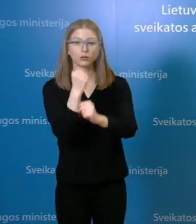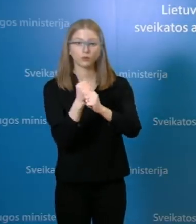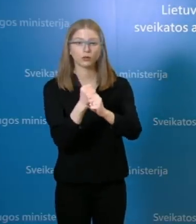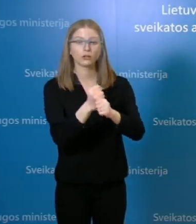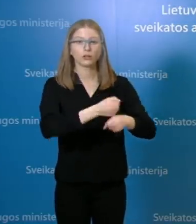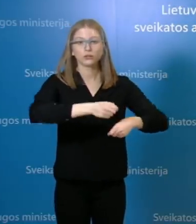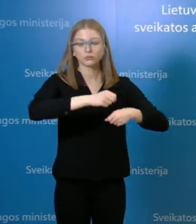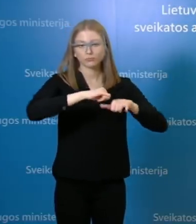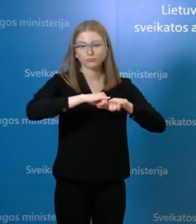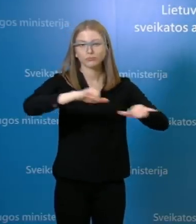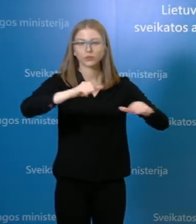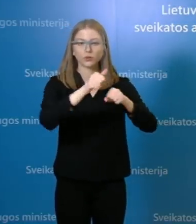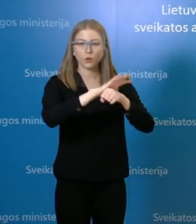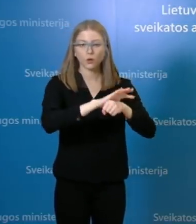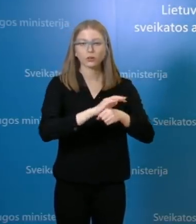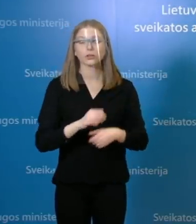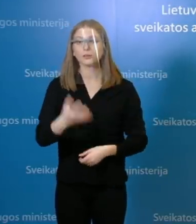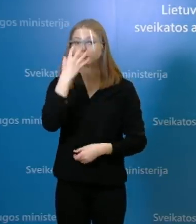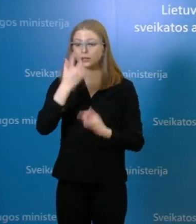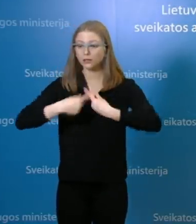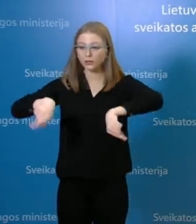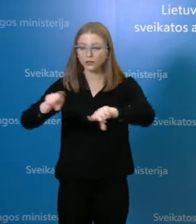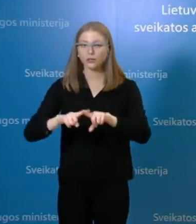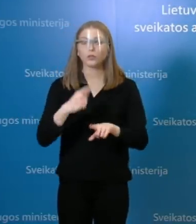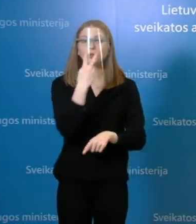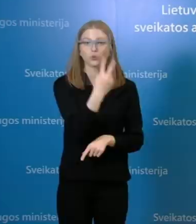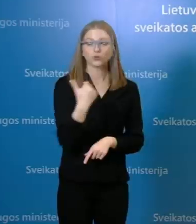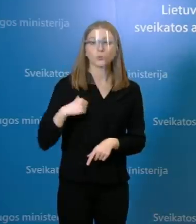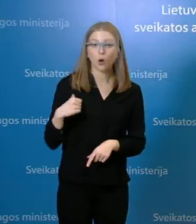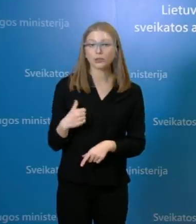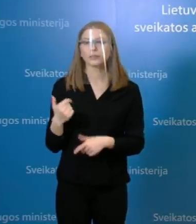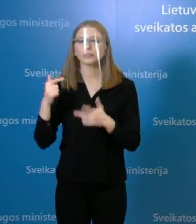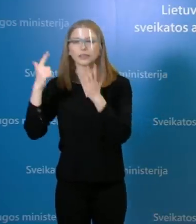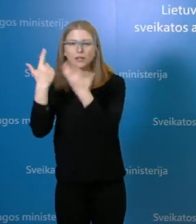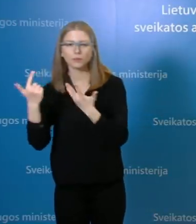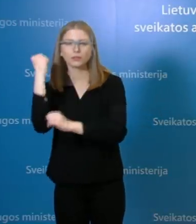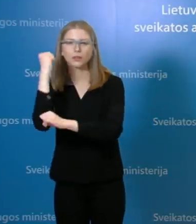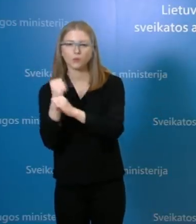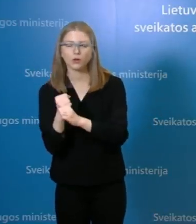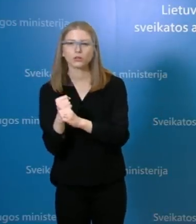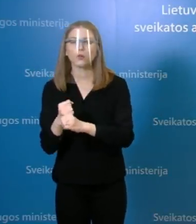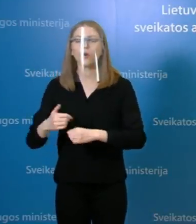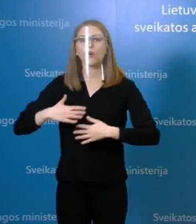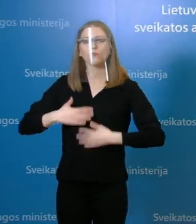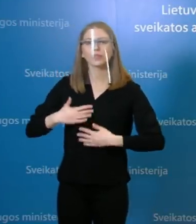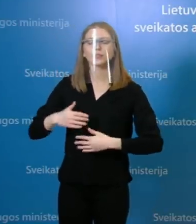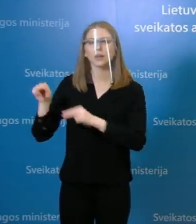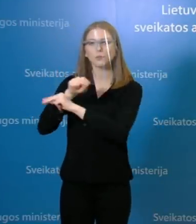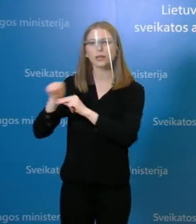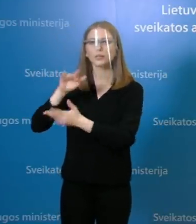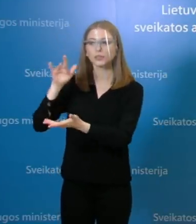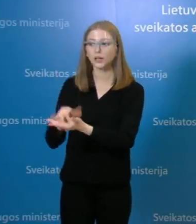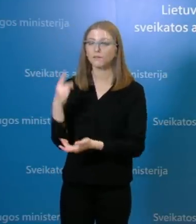Intensyviosios terapijos skyriuje dviems pacientams ir septyniems darbuotojams, fizinės, medicinas ir rehabilitacijos skyriuje vienam darbuotojui.